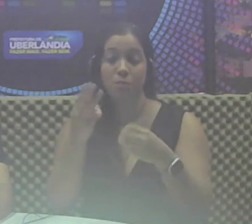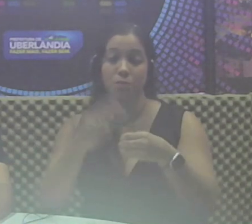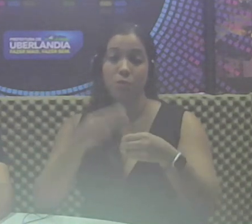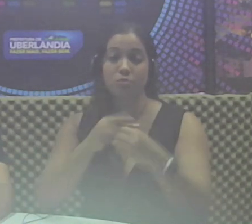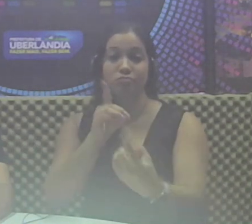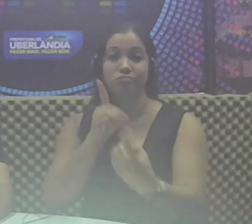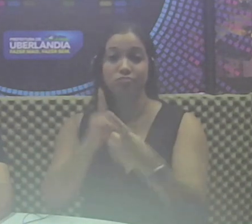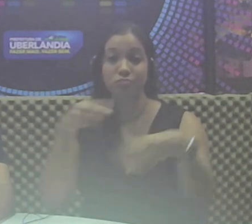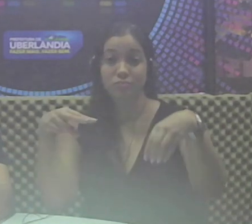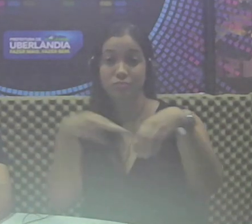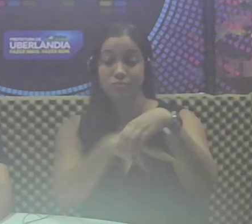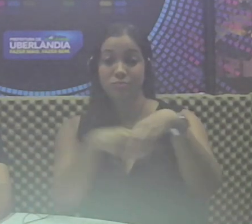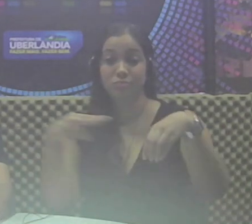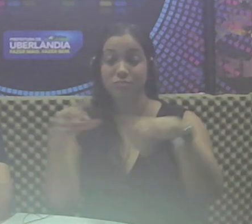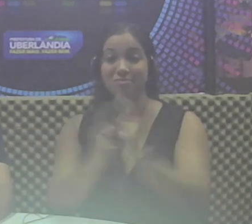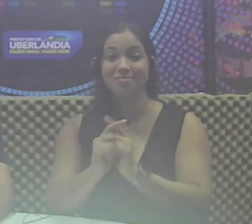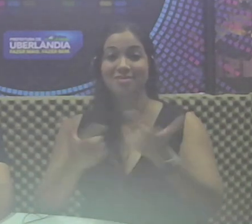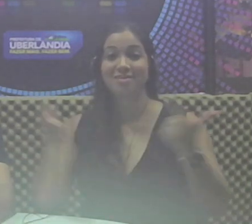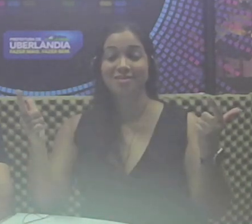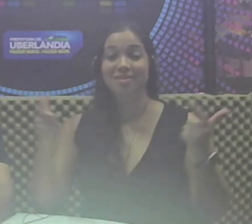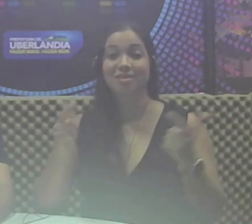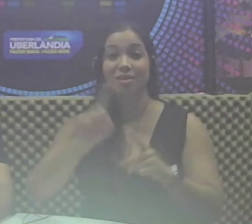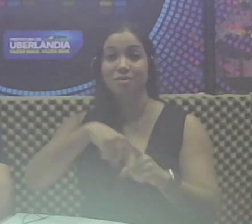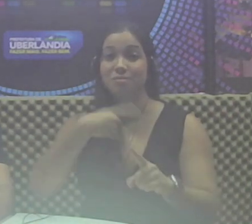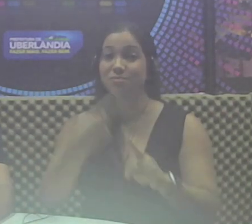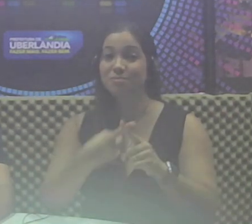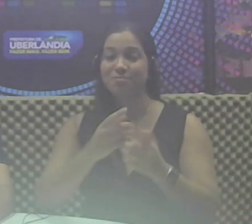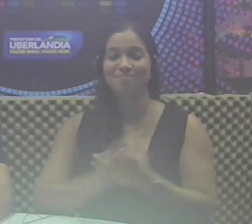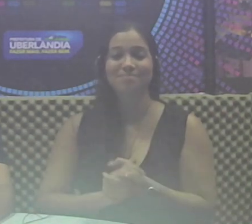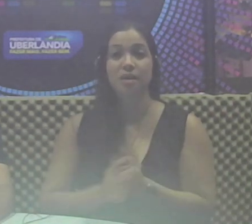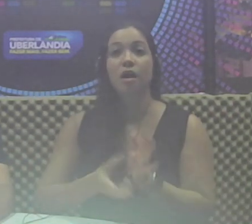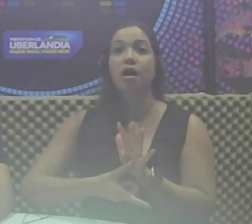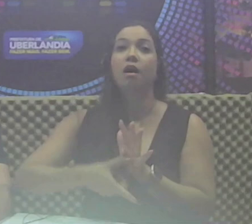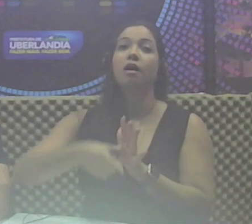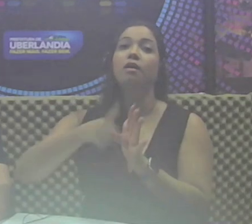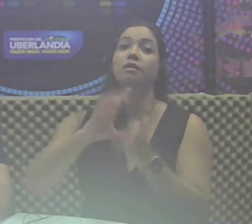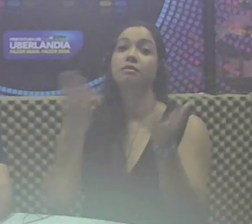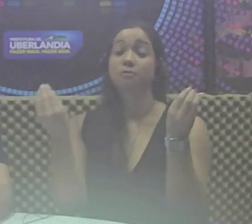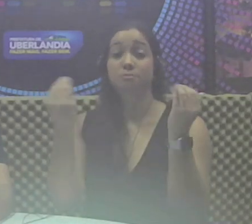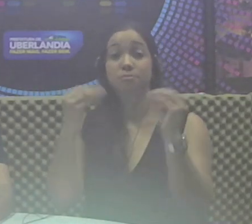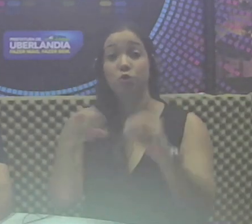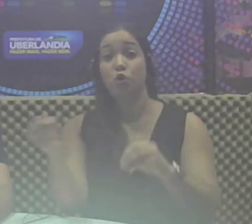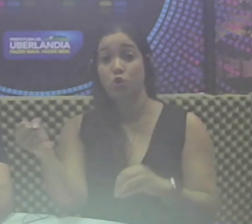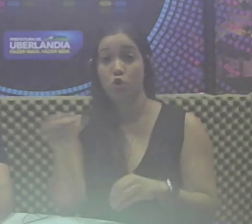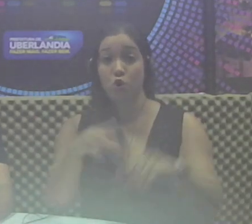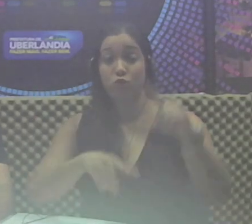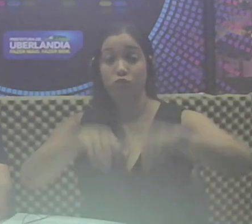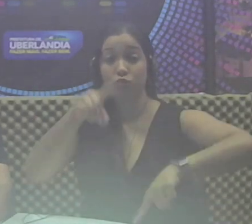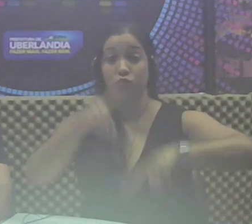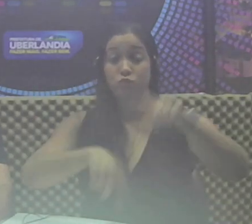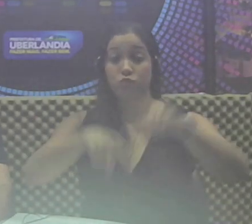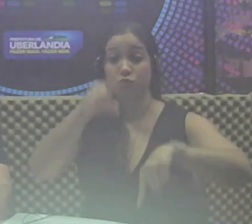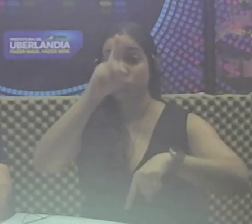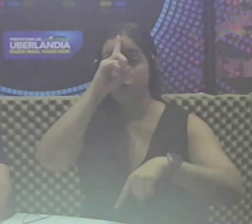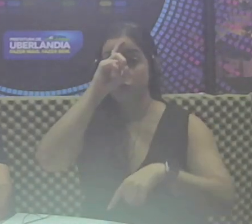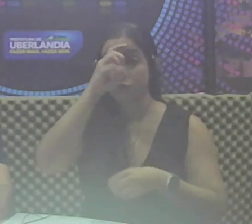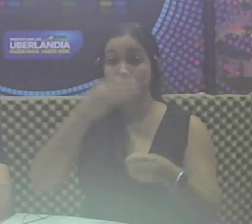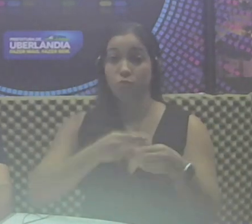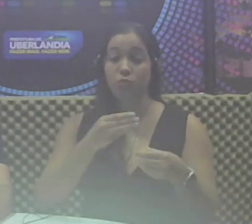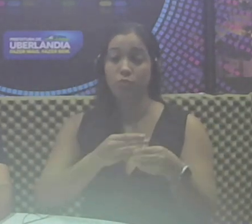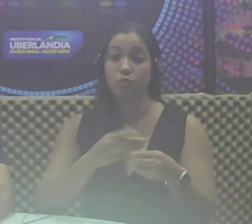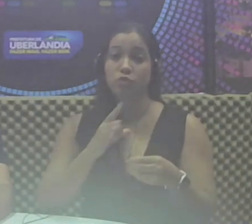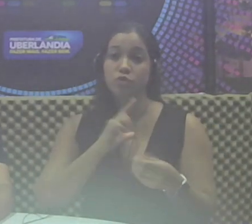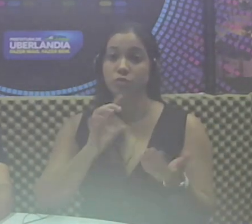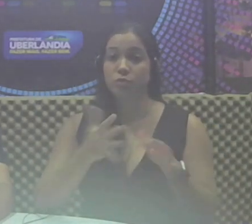tomografias será ampliada ainda mais. Antes da instalação do novo equipamento, o Hospital Municipal realizava